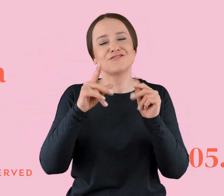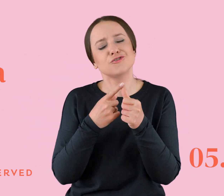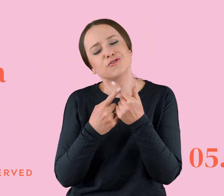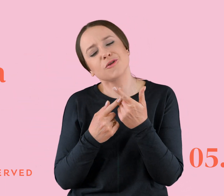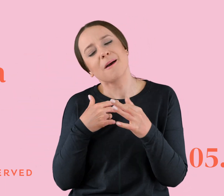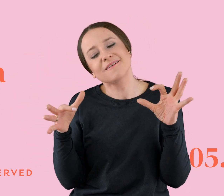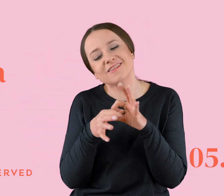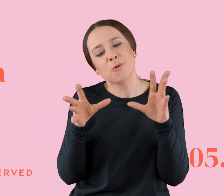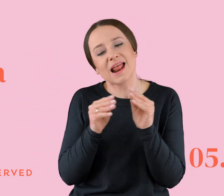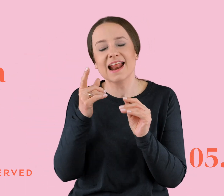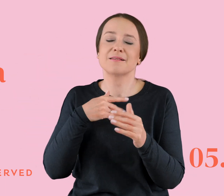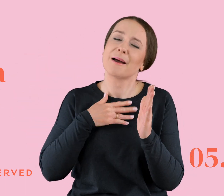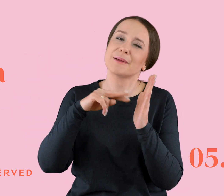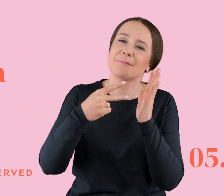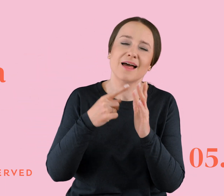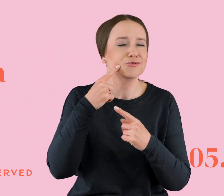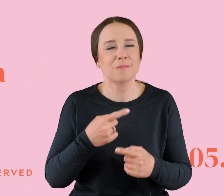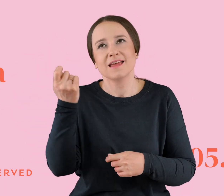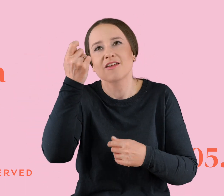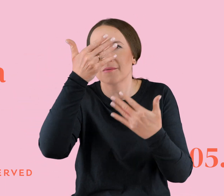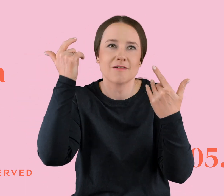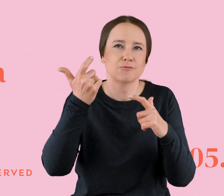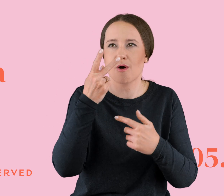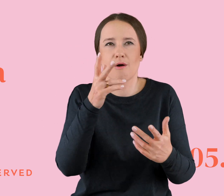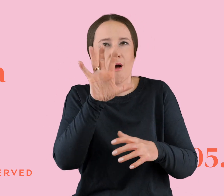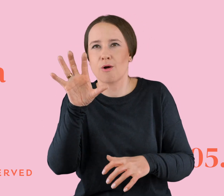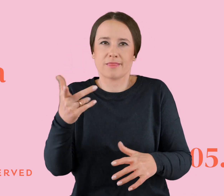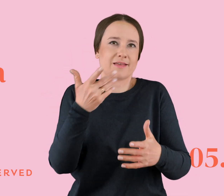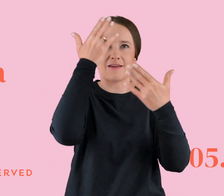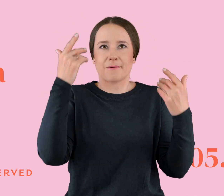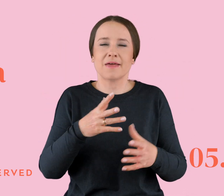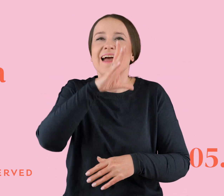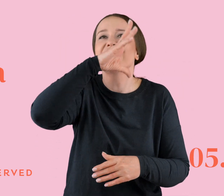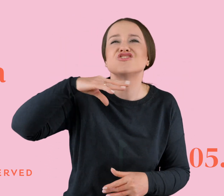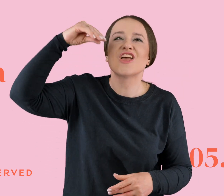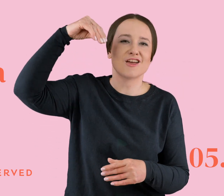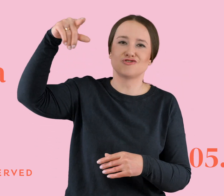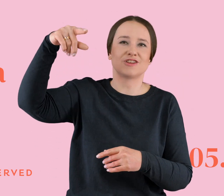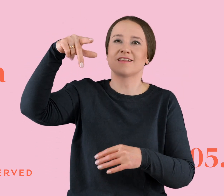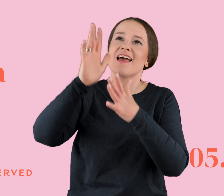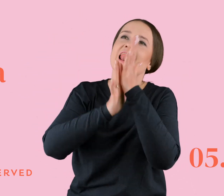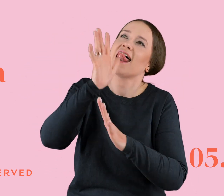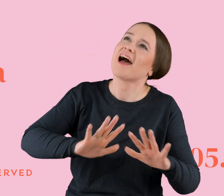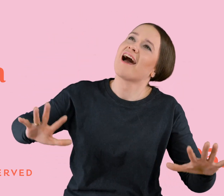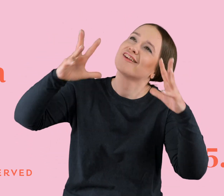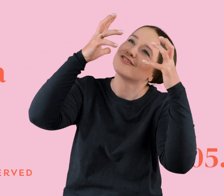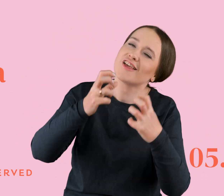mamy takie super plany, bo jedziemy, nie wiem co oglądać, no kurwa, krwawy księżyc w ciemny las. Że on się ze mną dzieli swoimi sekretami.